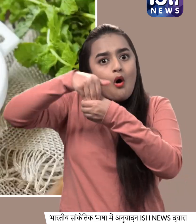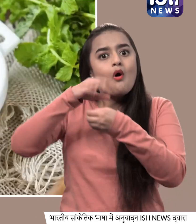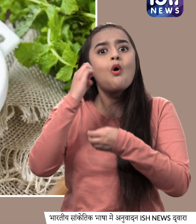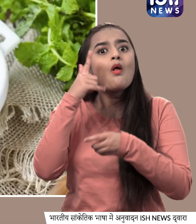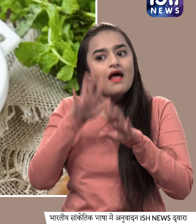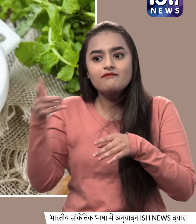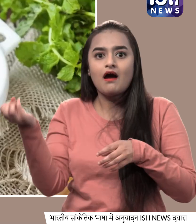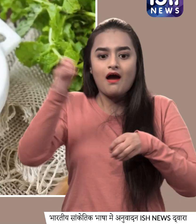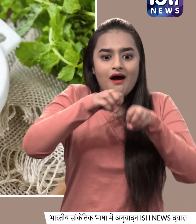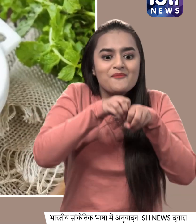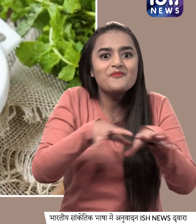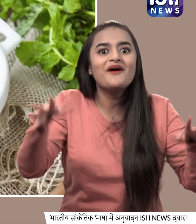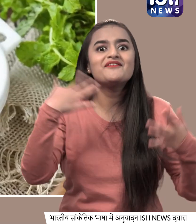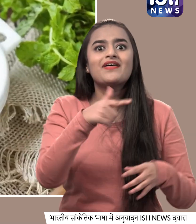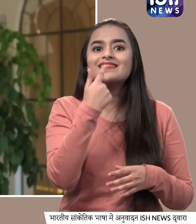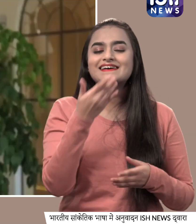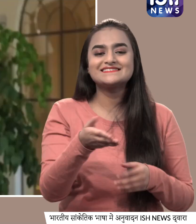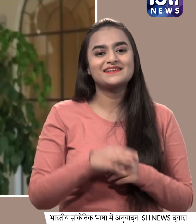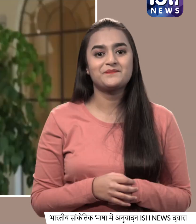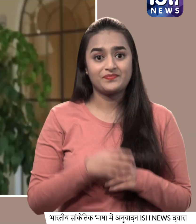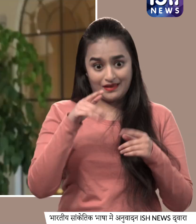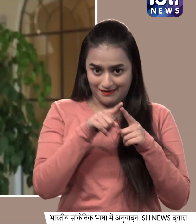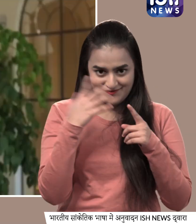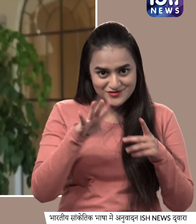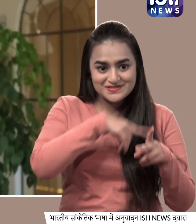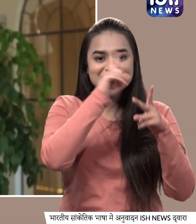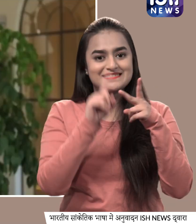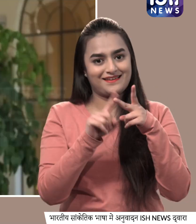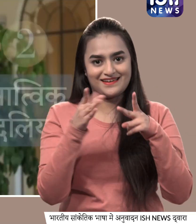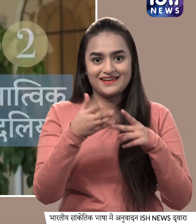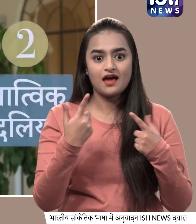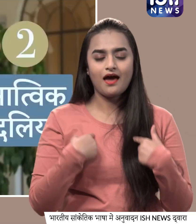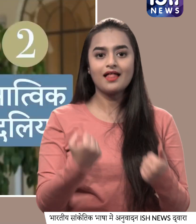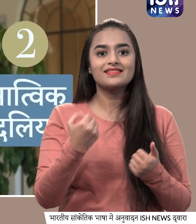अपना खुद का ओल छोड़ देता है, चले अब अपनी दूसरी डिश पर आते हैं, सात्विक दल्या,